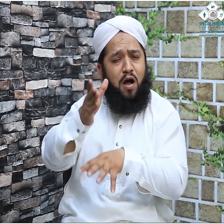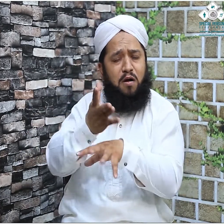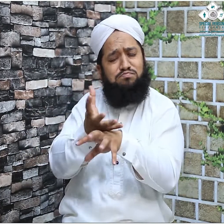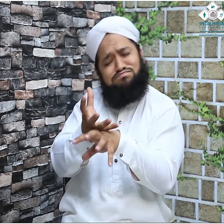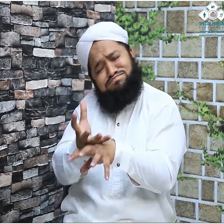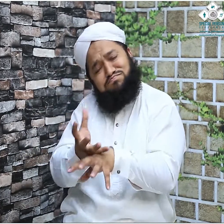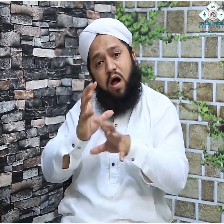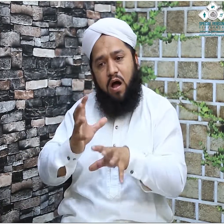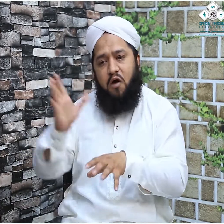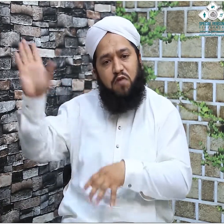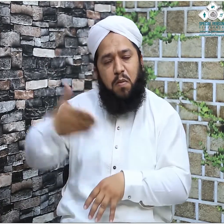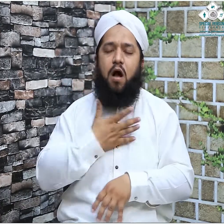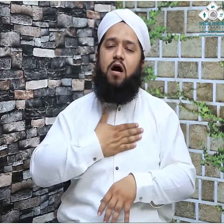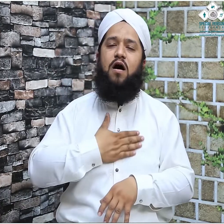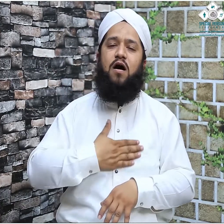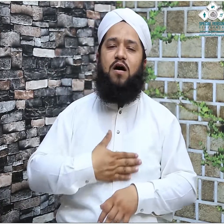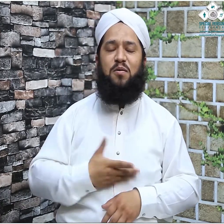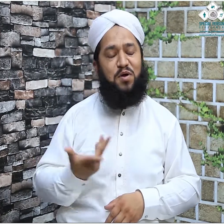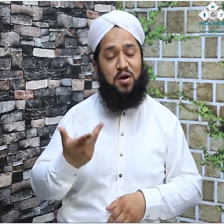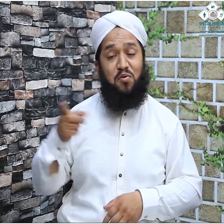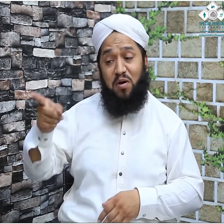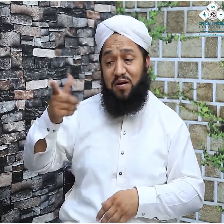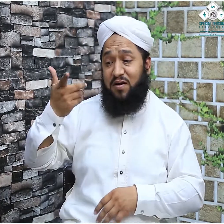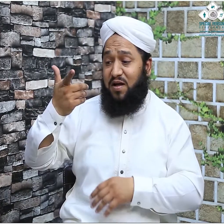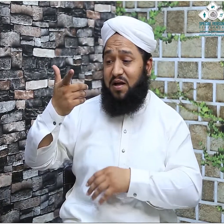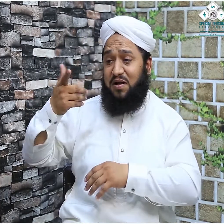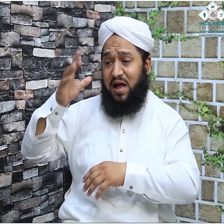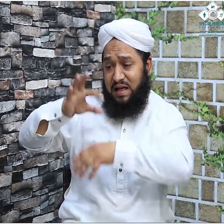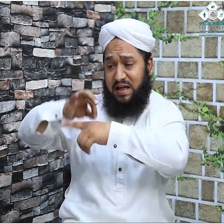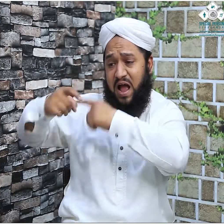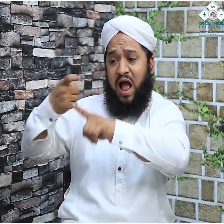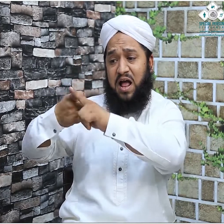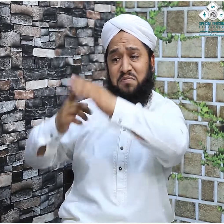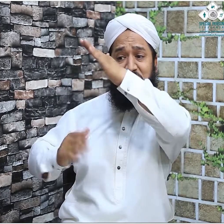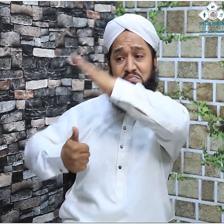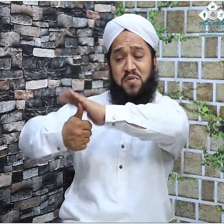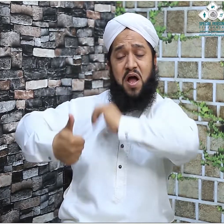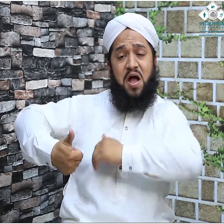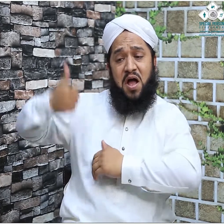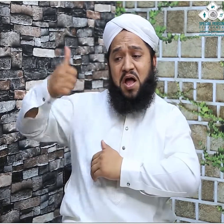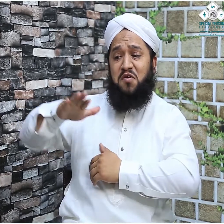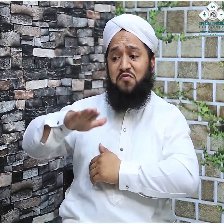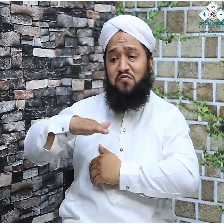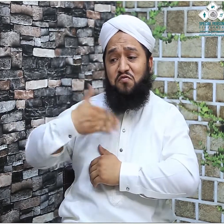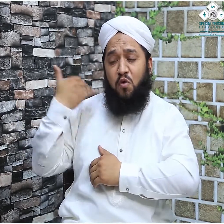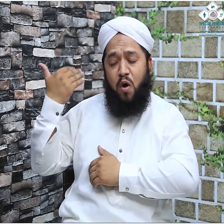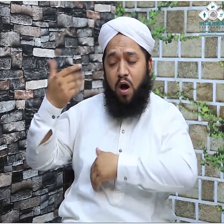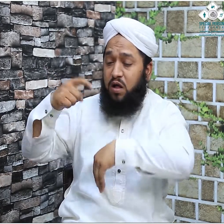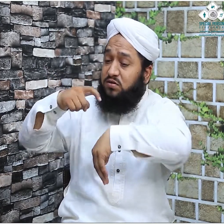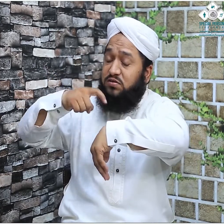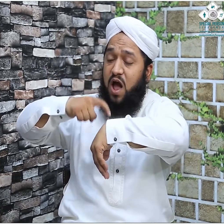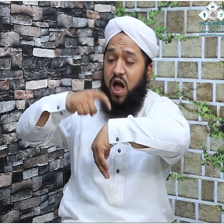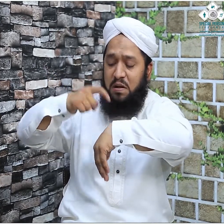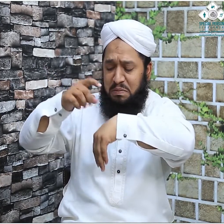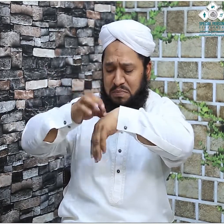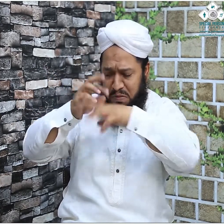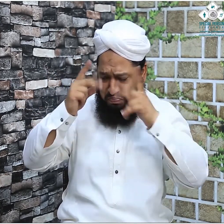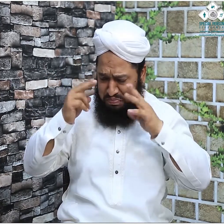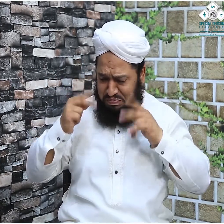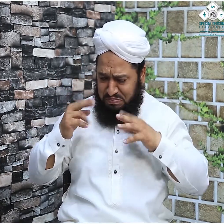پھٹ گیا اور نہایت ذلت کے ساتھ اس کی ڈیتھ ہوئی تو ناظرین یہ تھا وہ پورا قصہ کہ حجر اسوت کو چوری کرنے کی کوشش